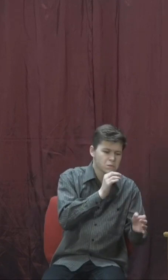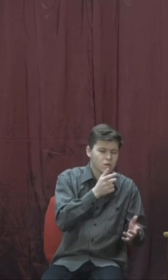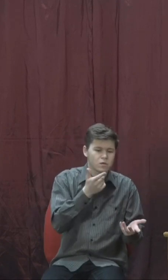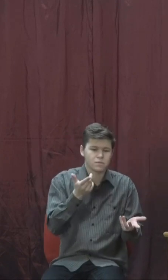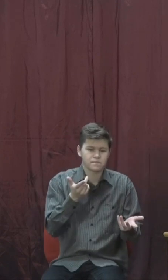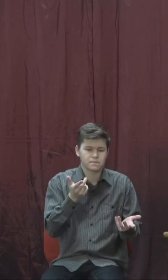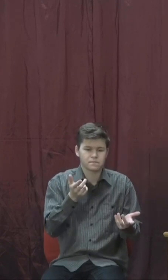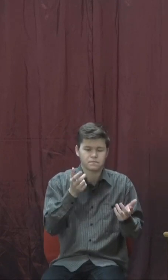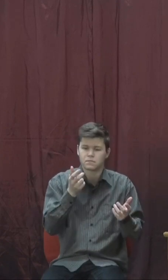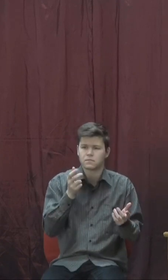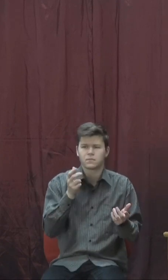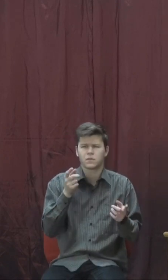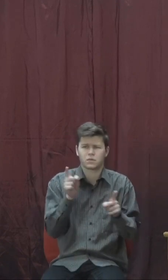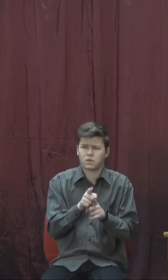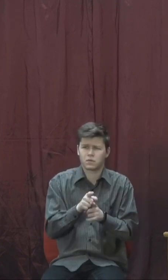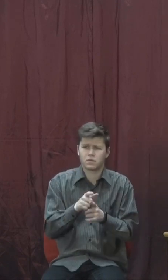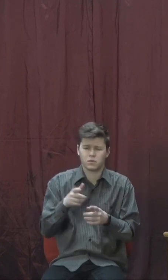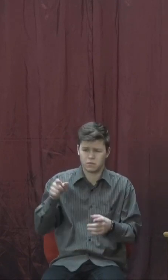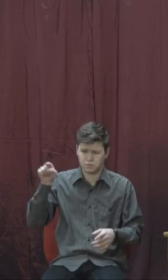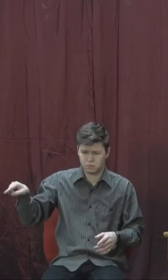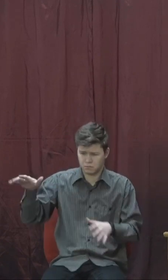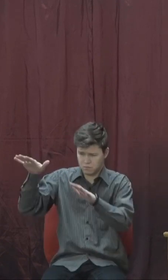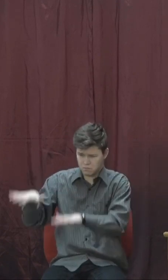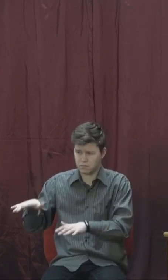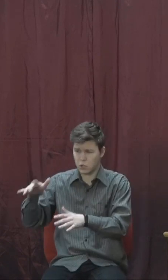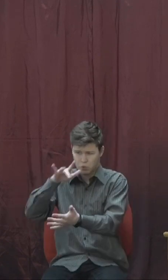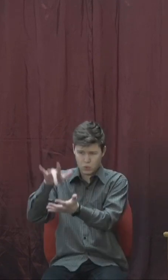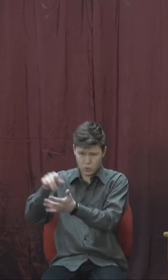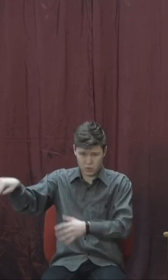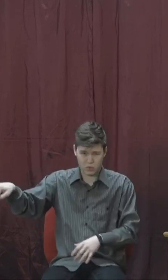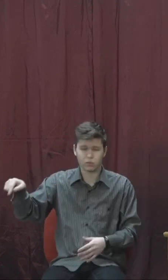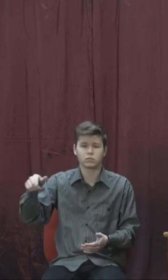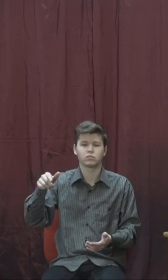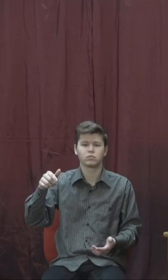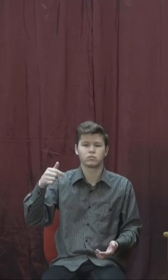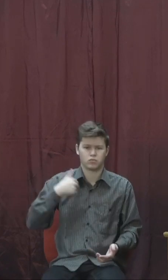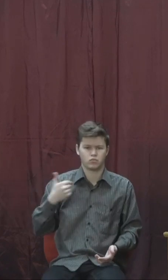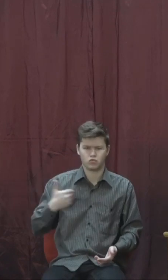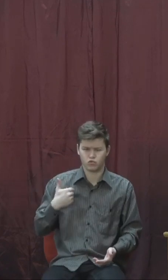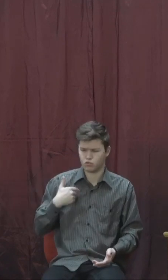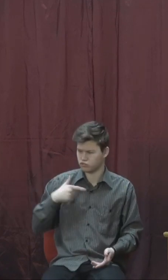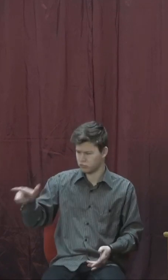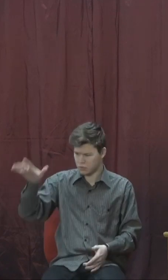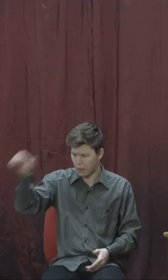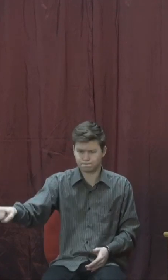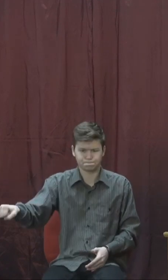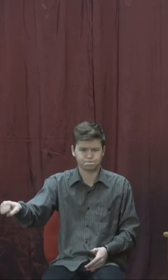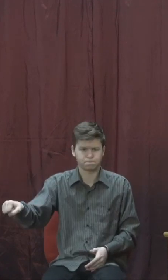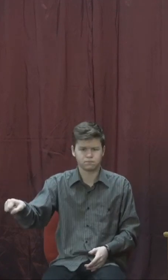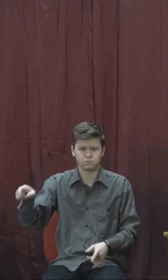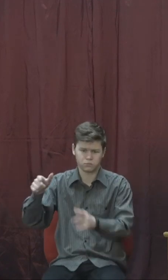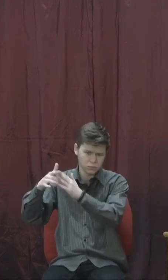говорячи, на такому-то місці буде моє табурування.